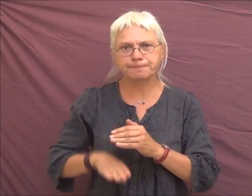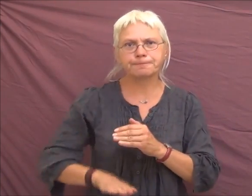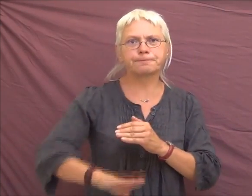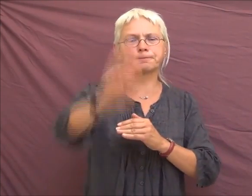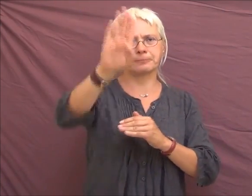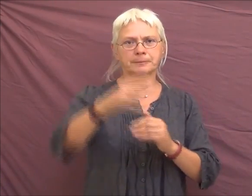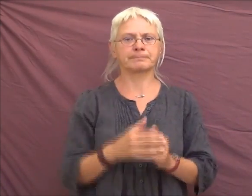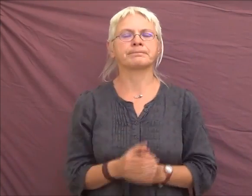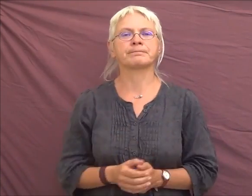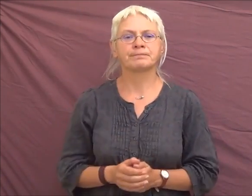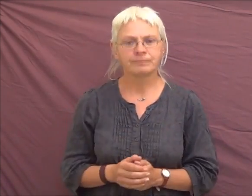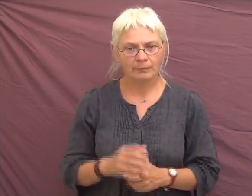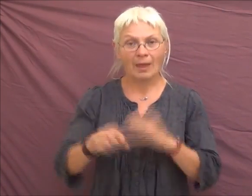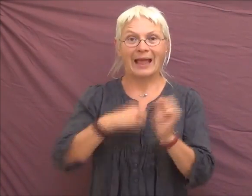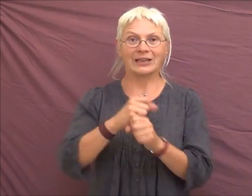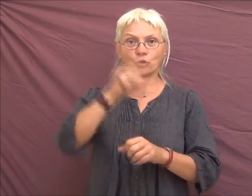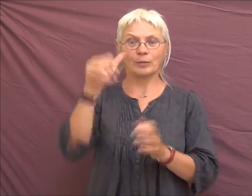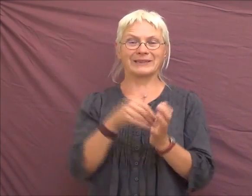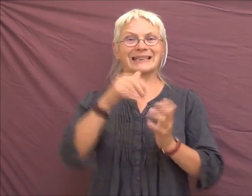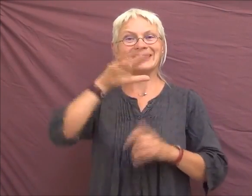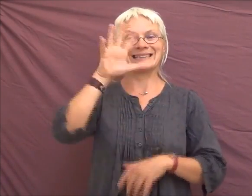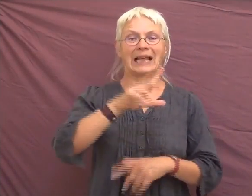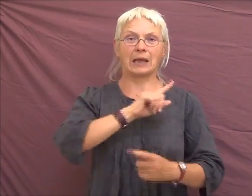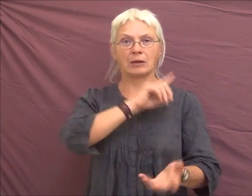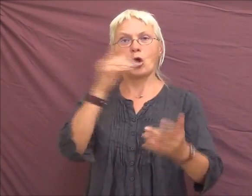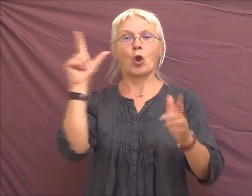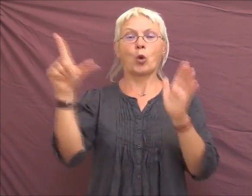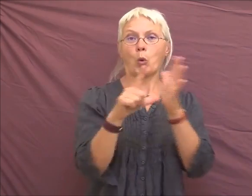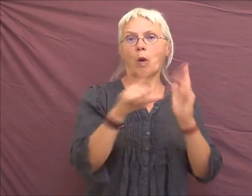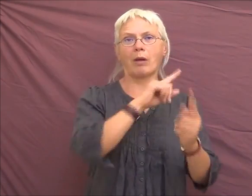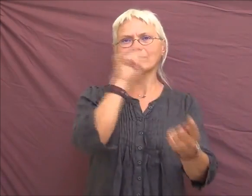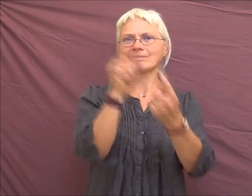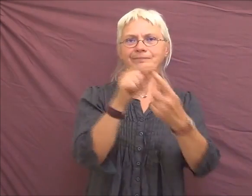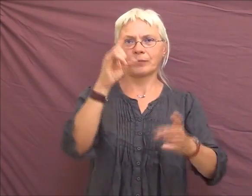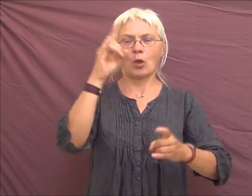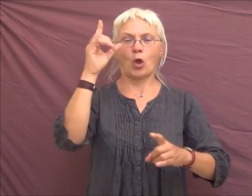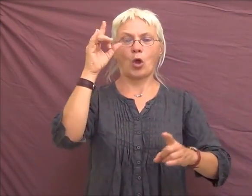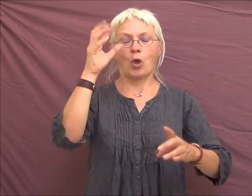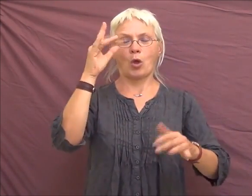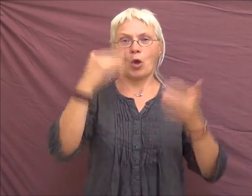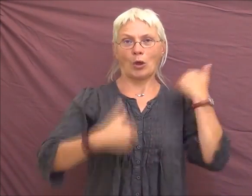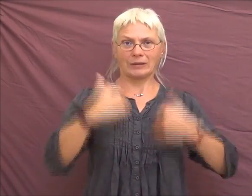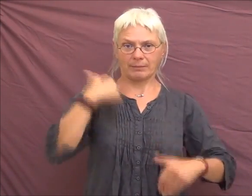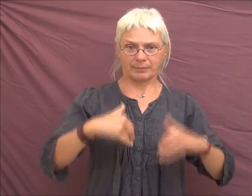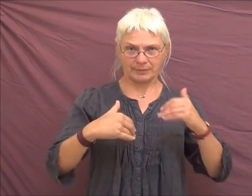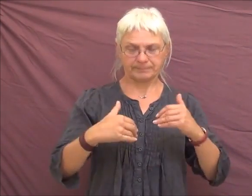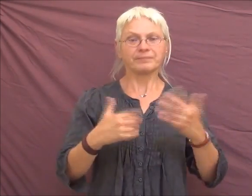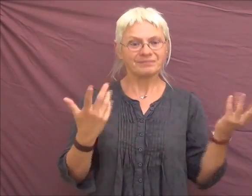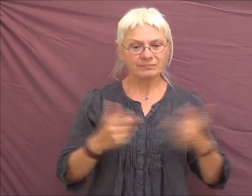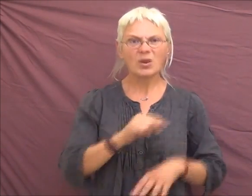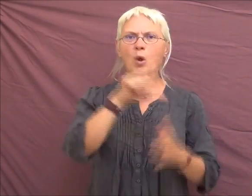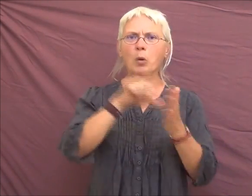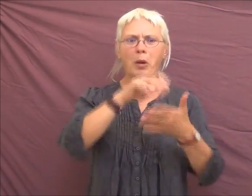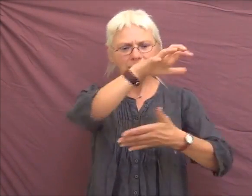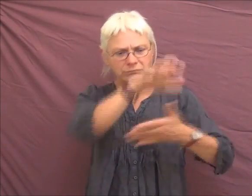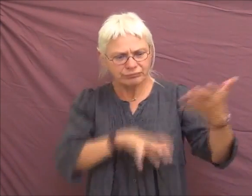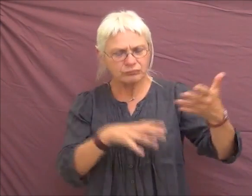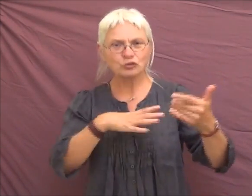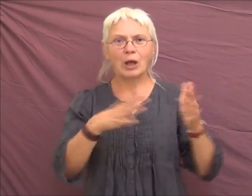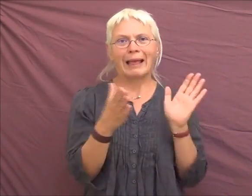la langue des signes. 2005, la loi sur le handicap, et dans cette loi, il y a des catégories qui